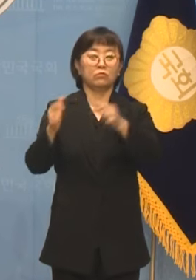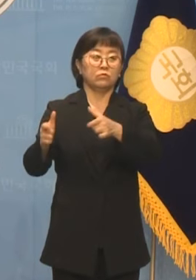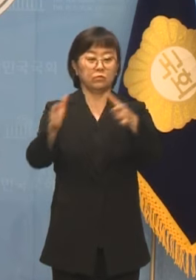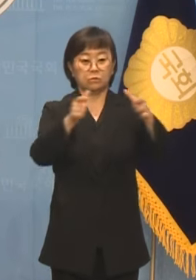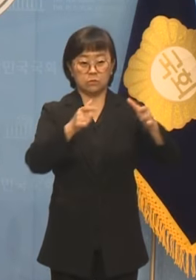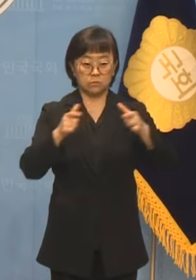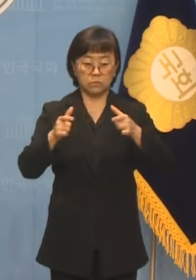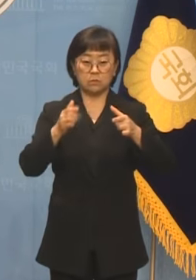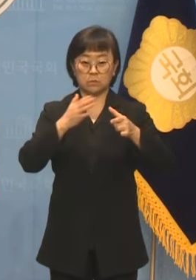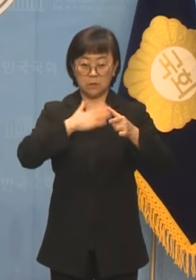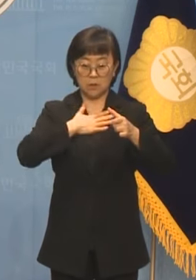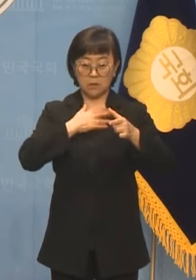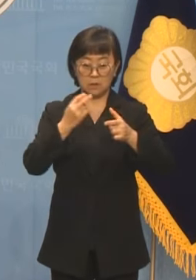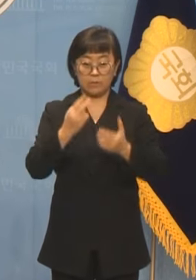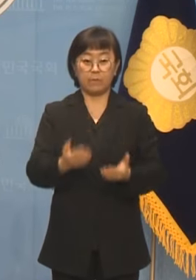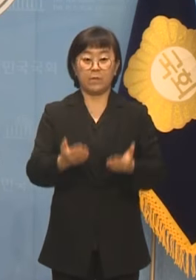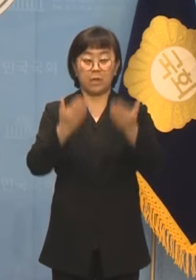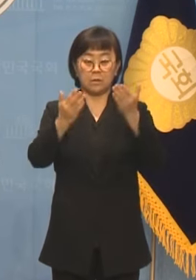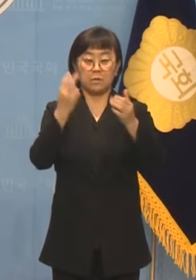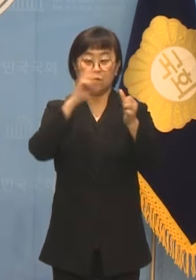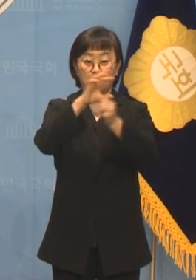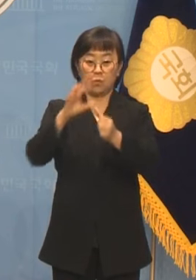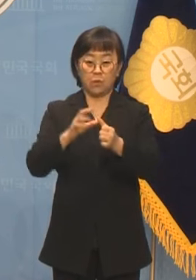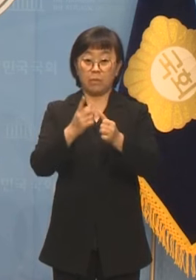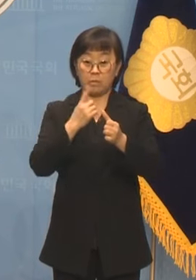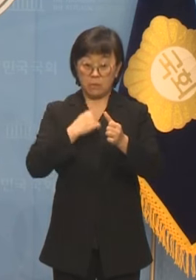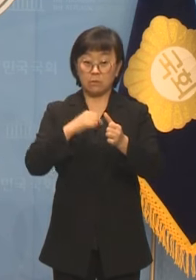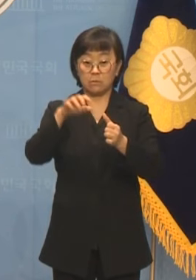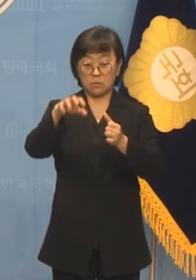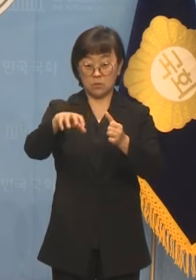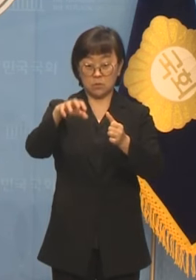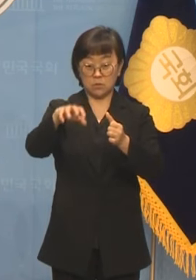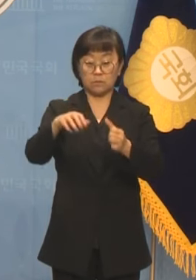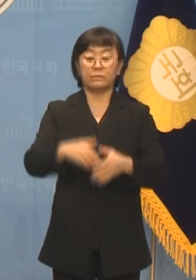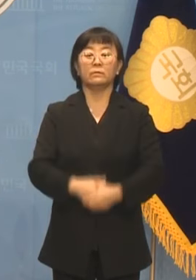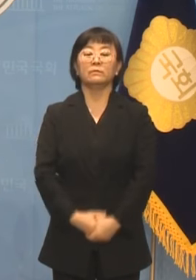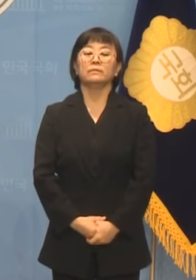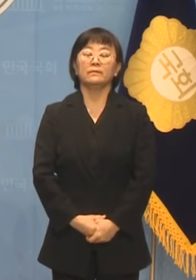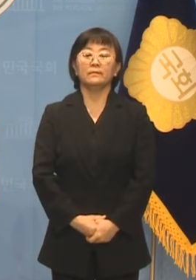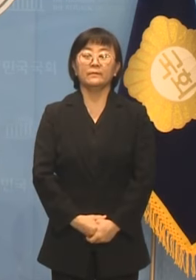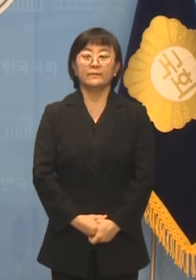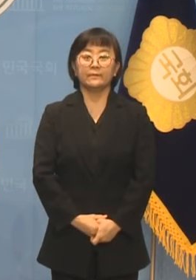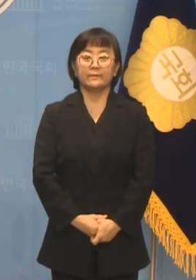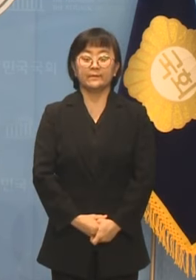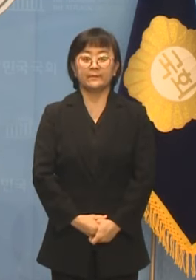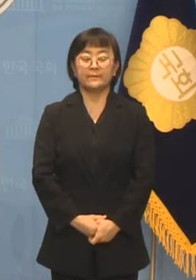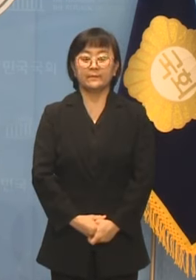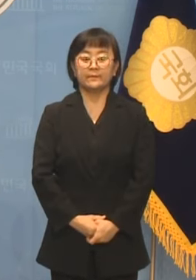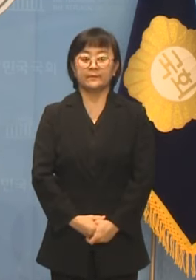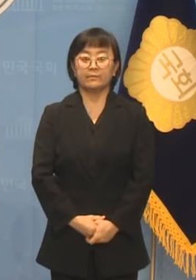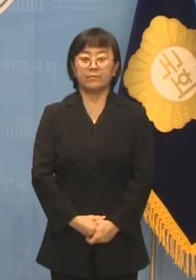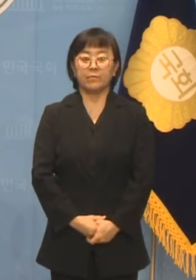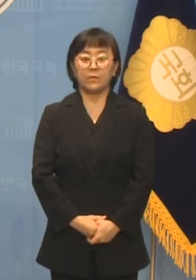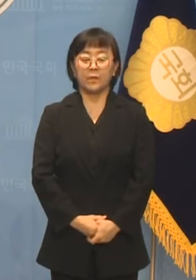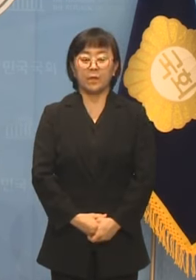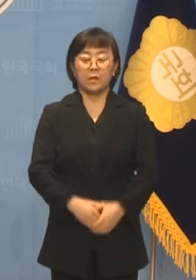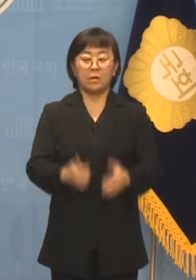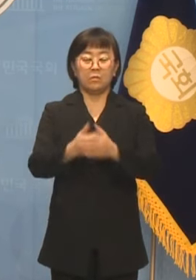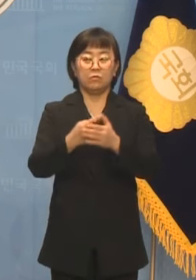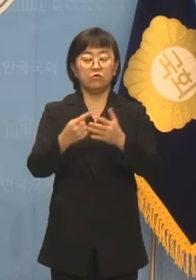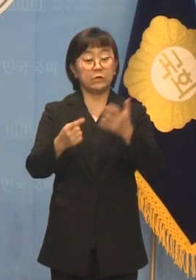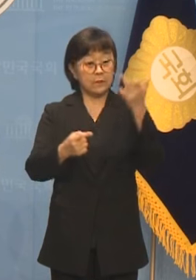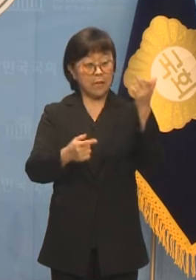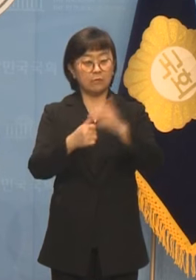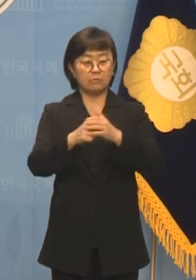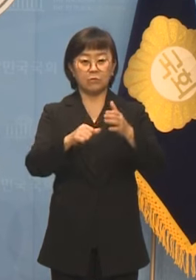제가 목숨을 바쳐 지켜야 할 소중한 장소였습니다 봉서산과 명학산이